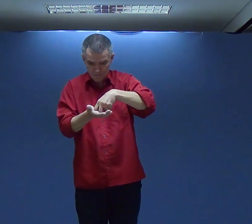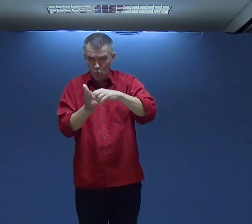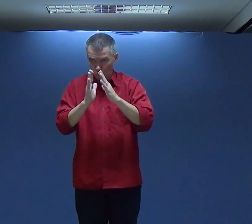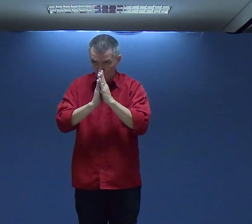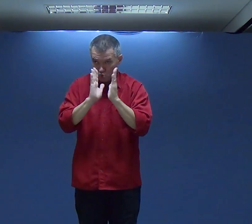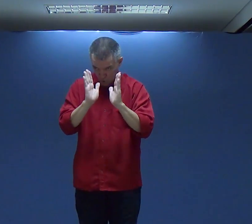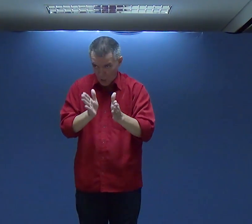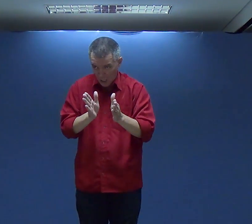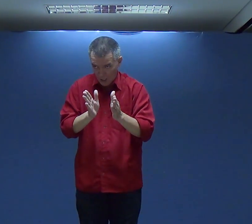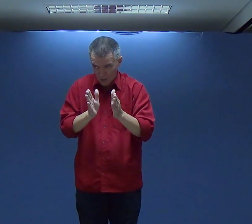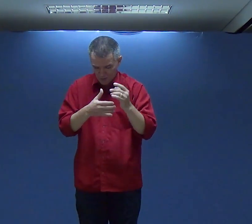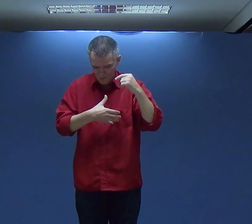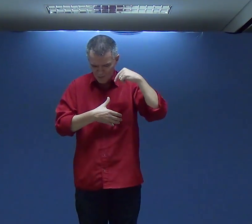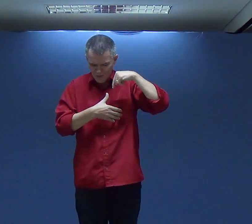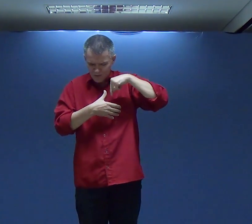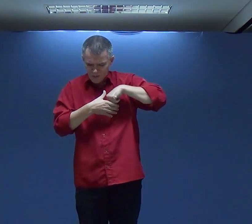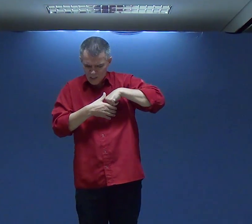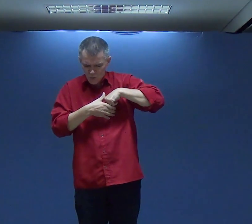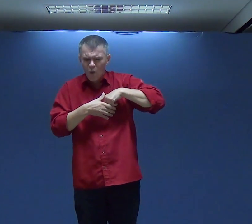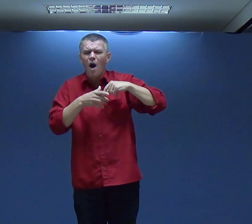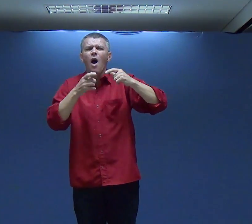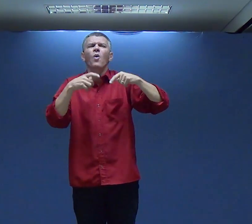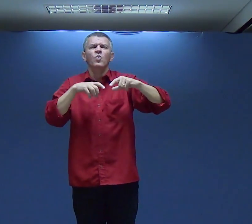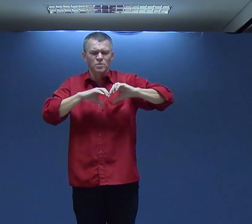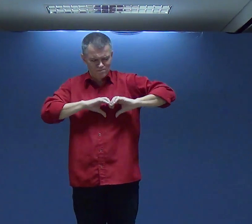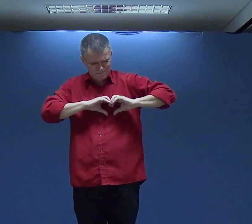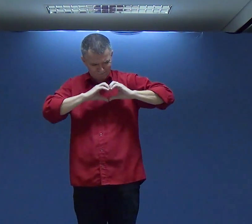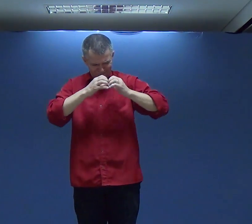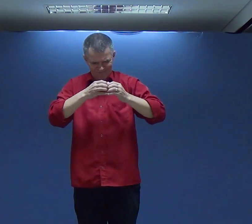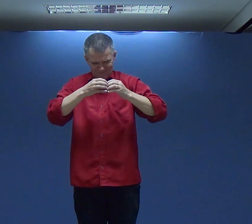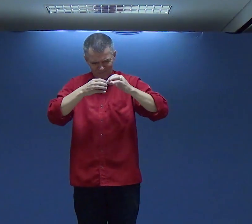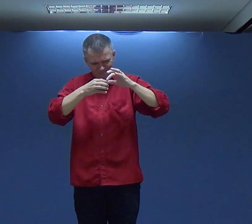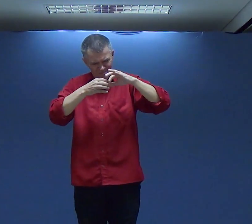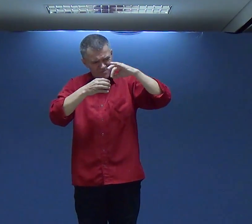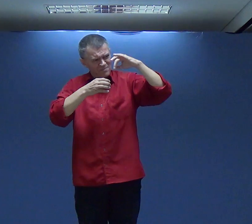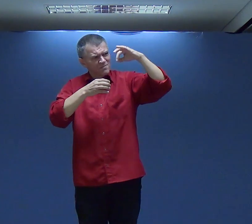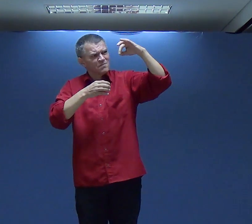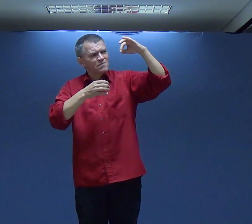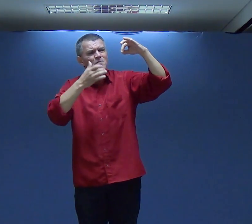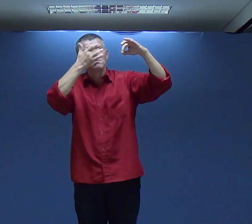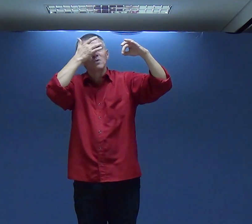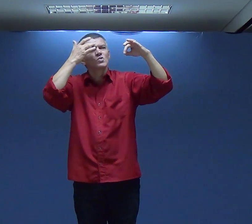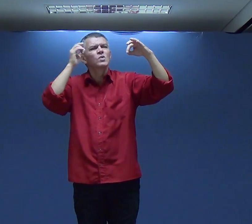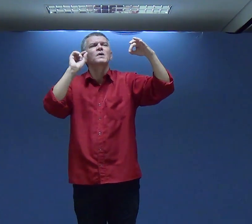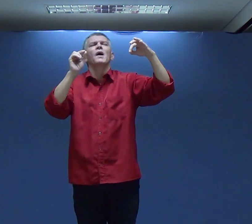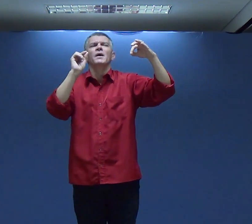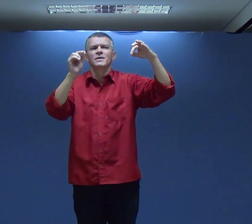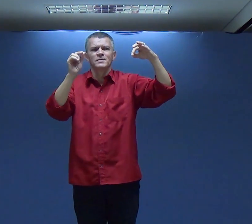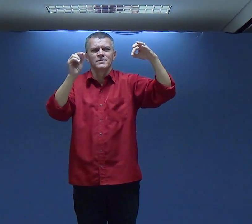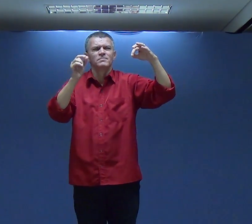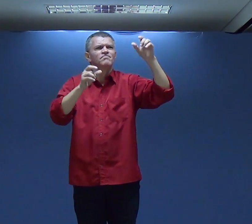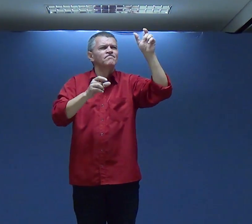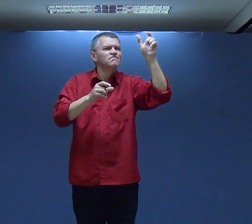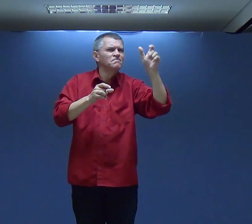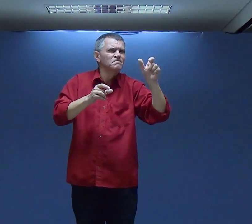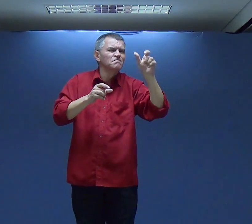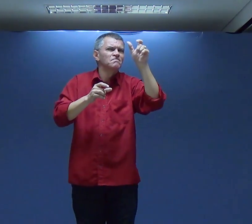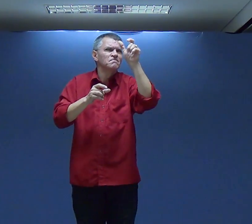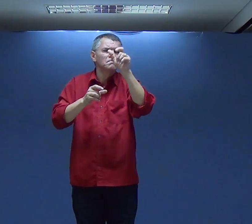Você Esteve De Joelhos Procurou Olhar Em Seu Coração Quem São As Pessoas